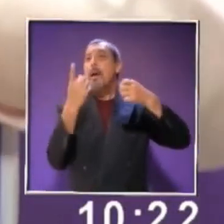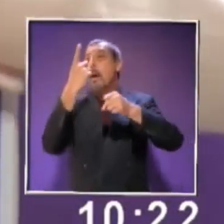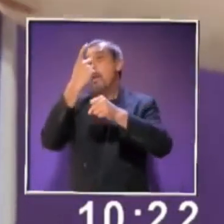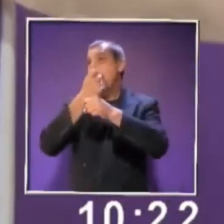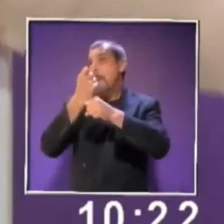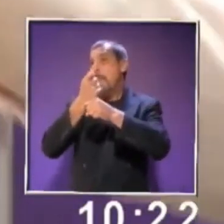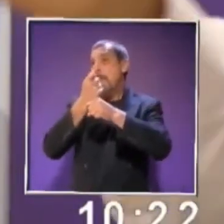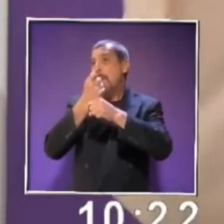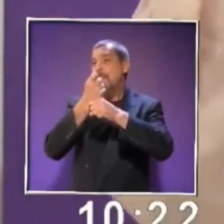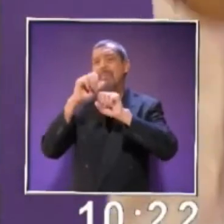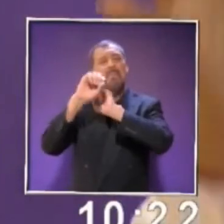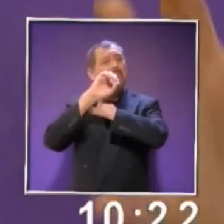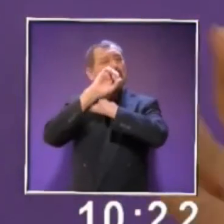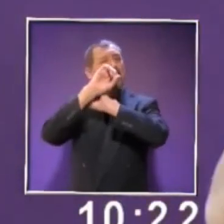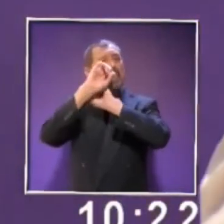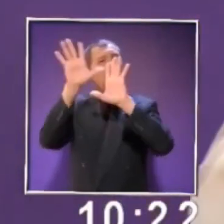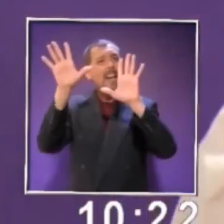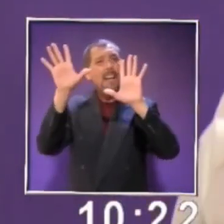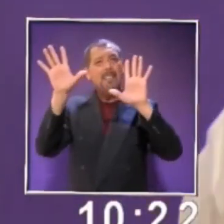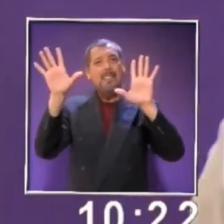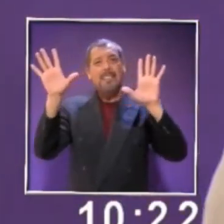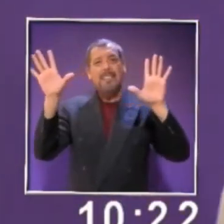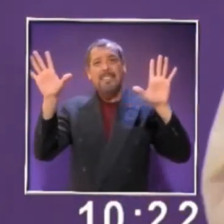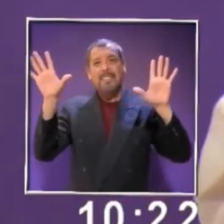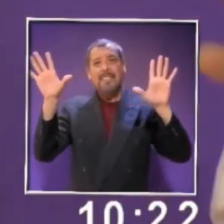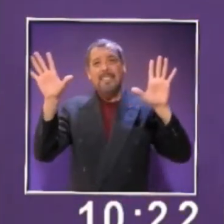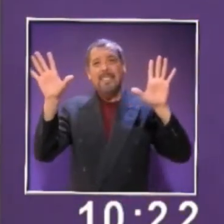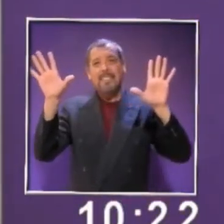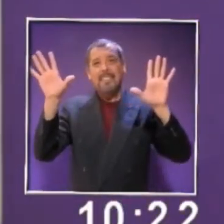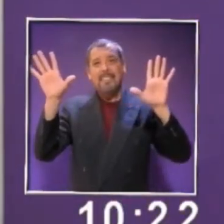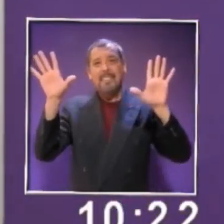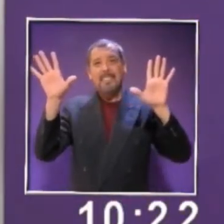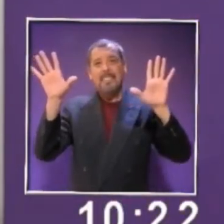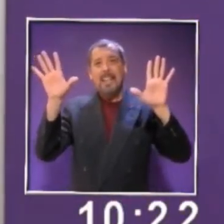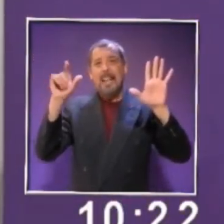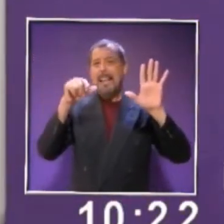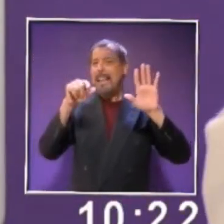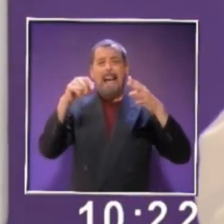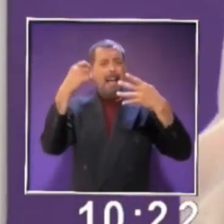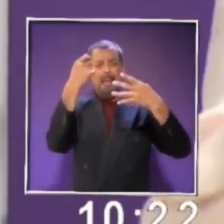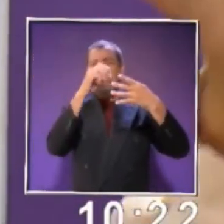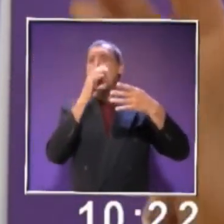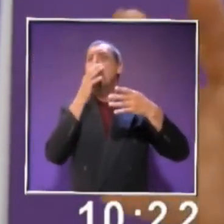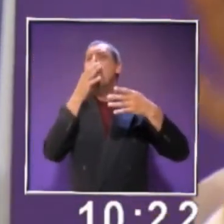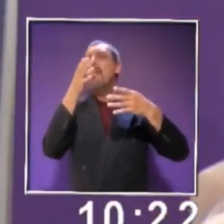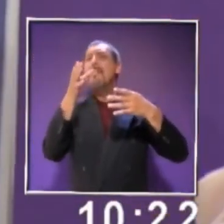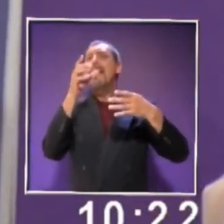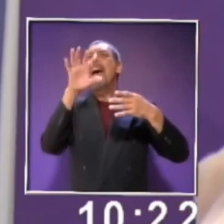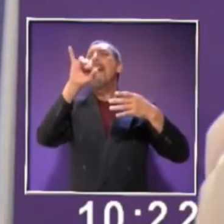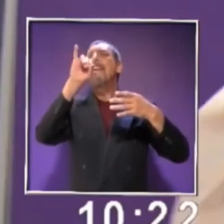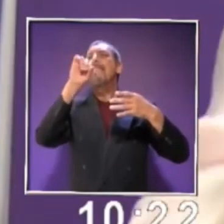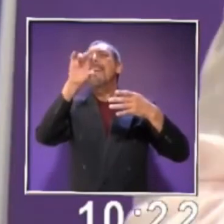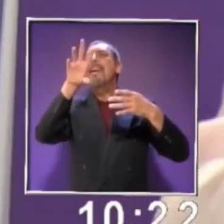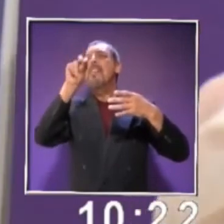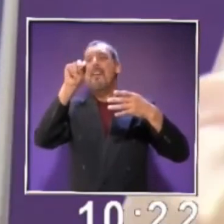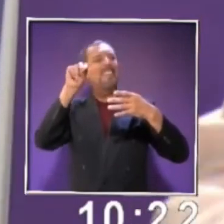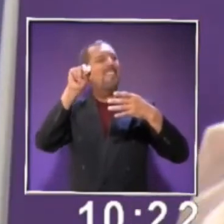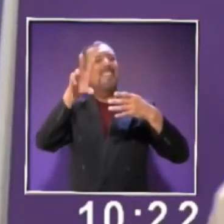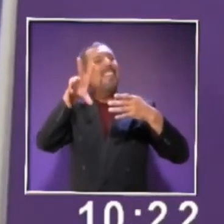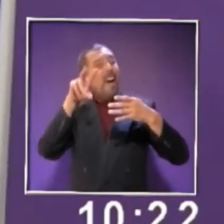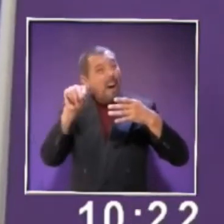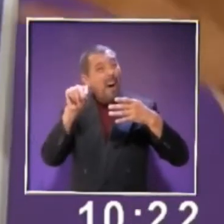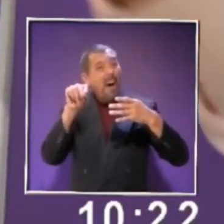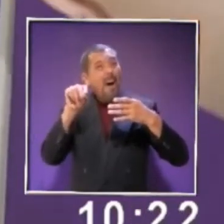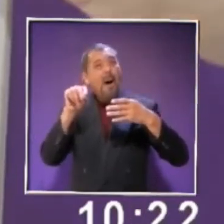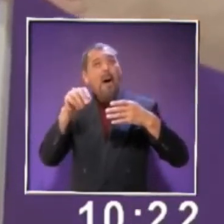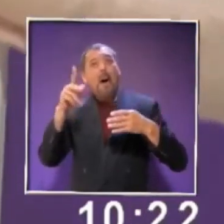muy en claro que no solamente decir que el niño nos conteste con un sí o un no. No, vamos a indagar un